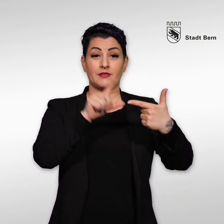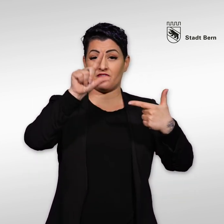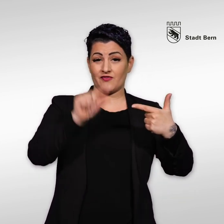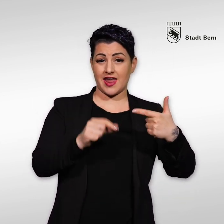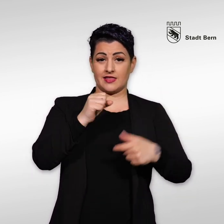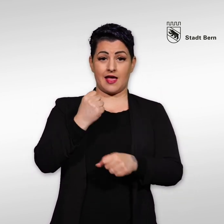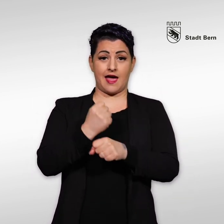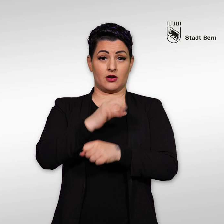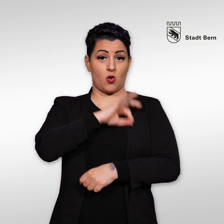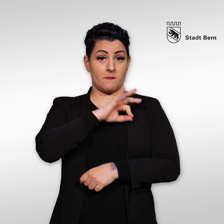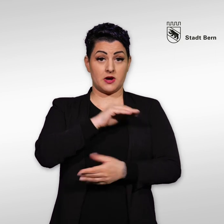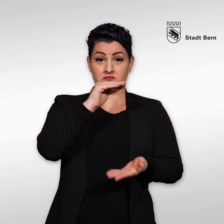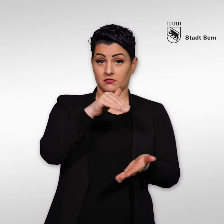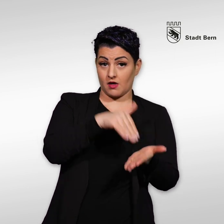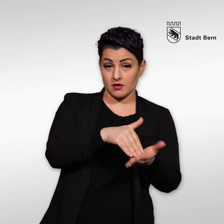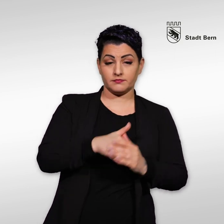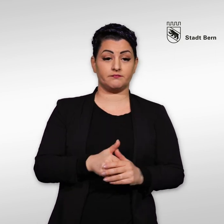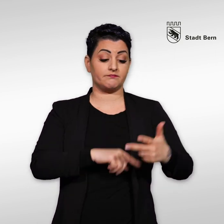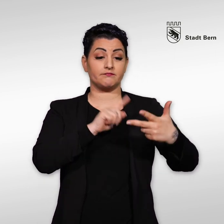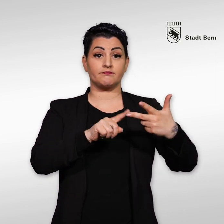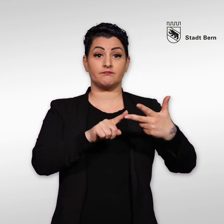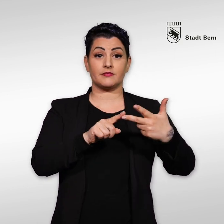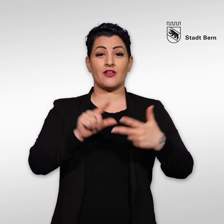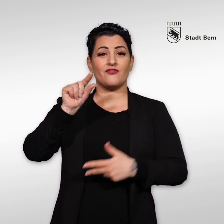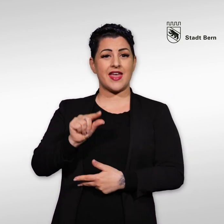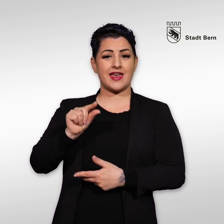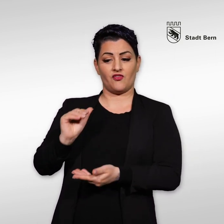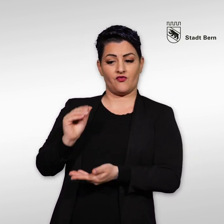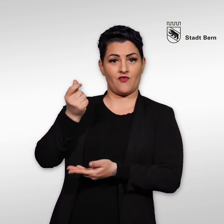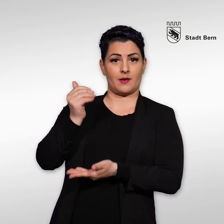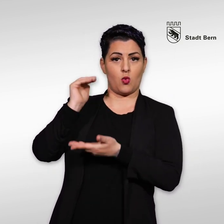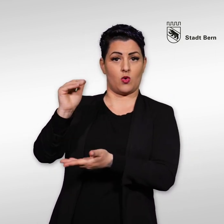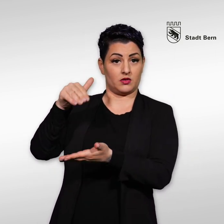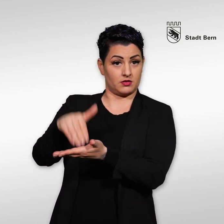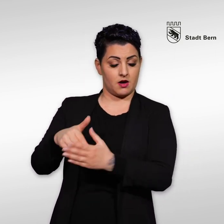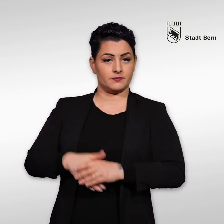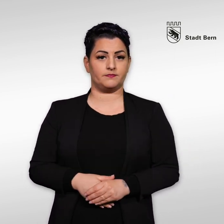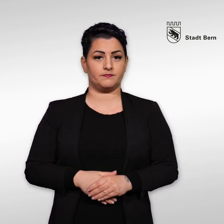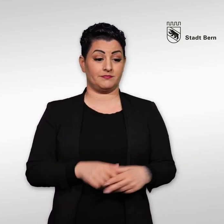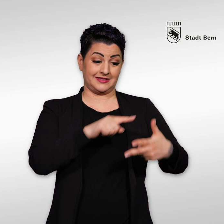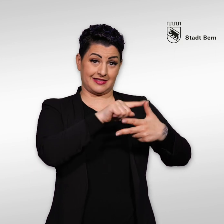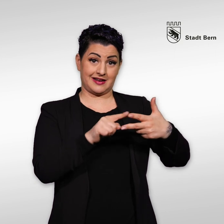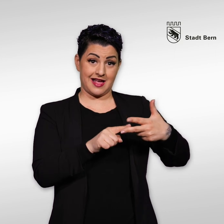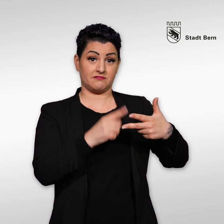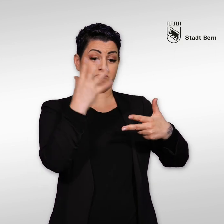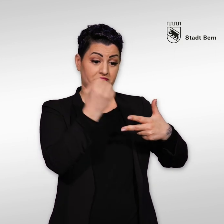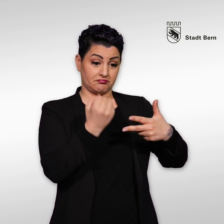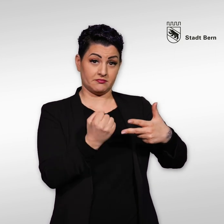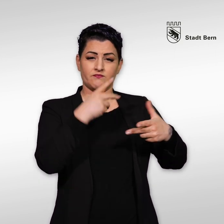Wenig Einkommen haben 3. Wenig Vermögen haben Was bedeuten diese Kriterien genau?